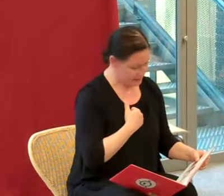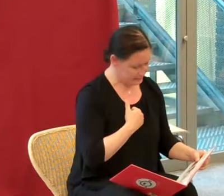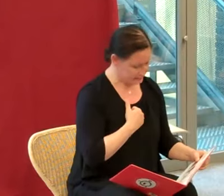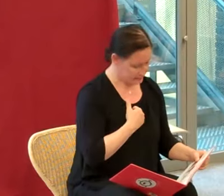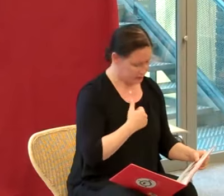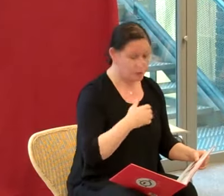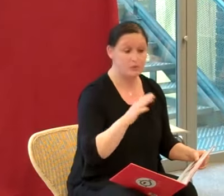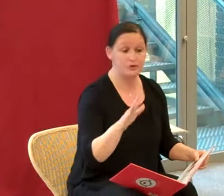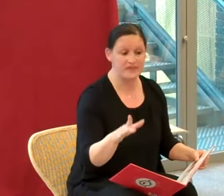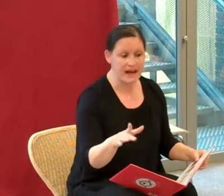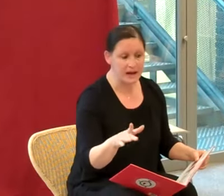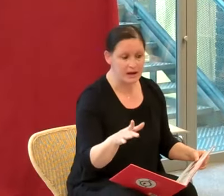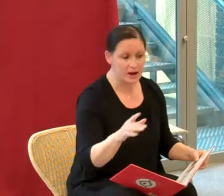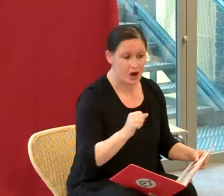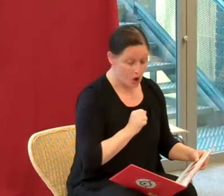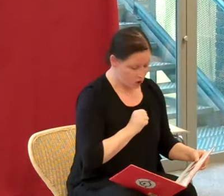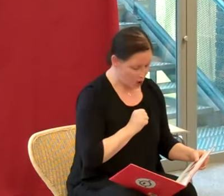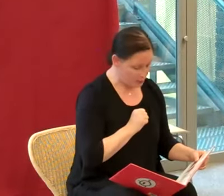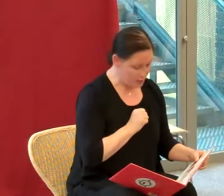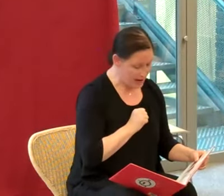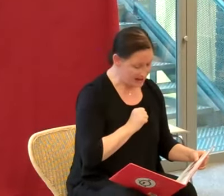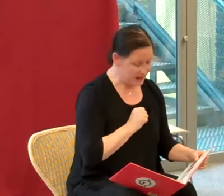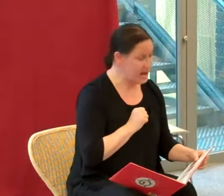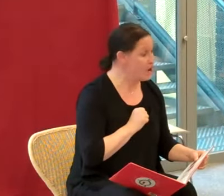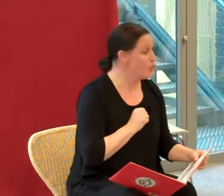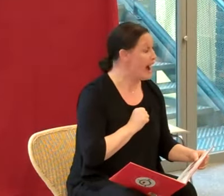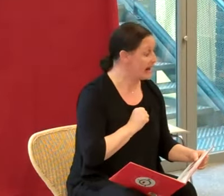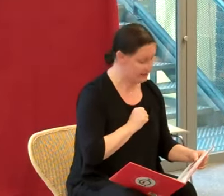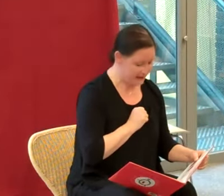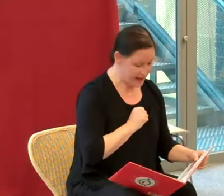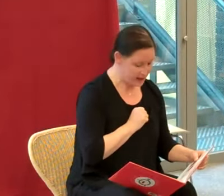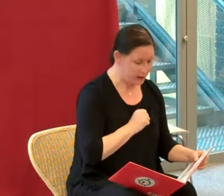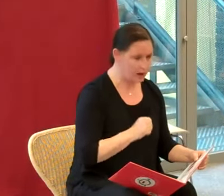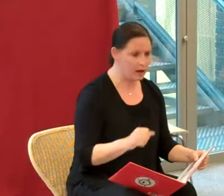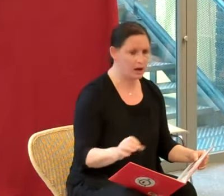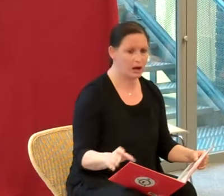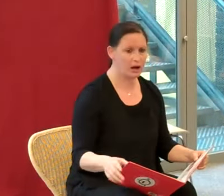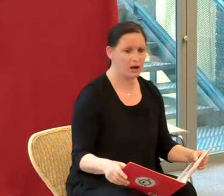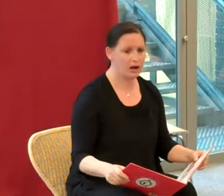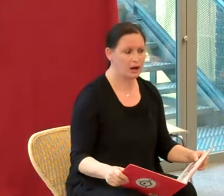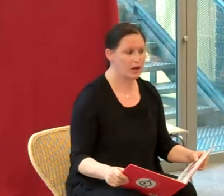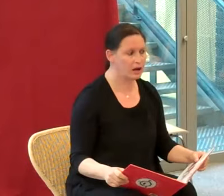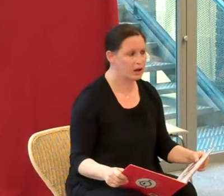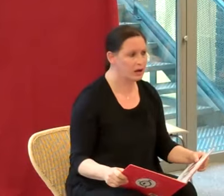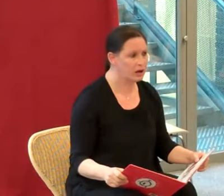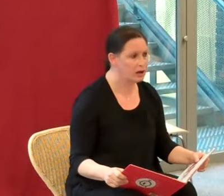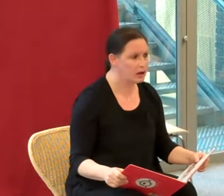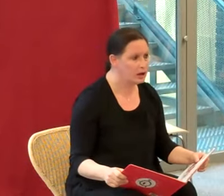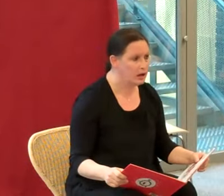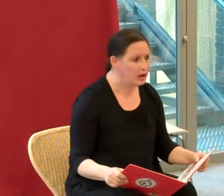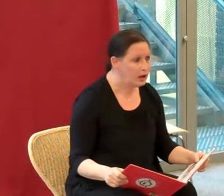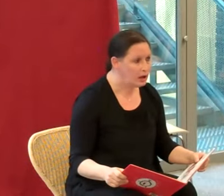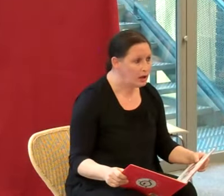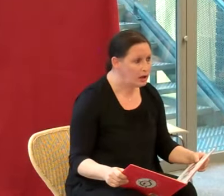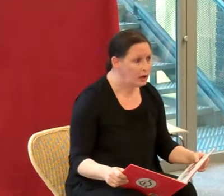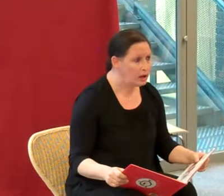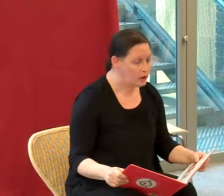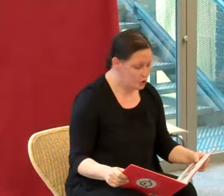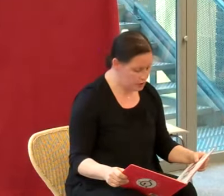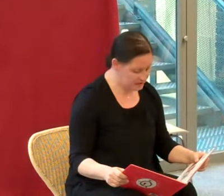Plus tard, quand Belette et Lou arrivèrent, le